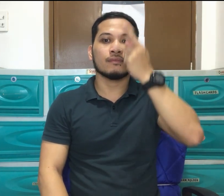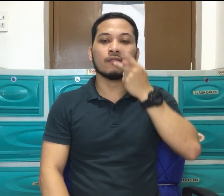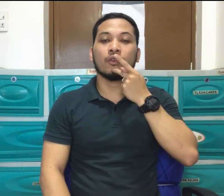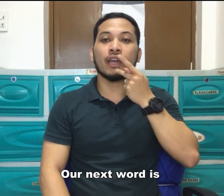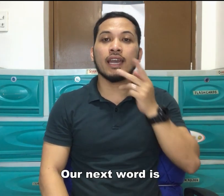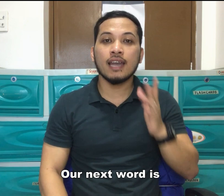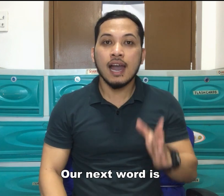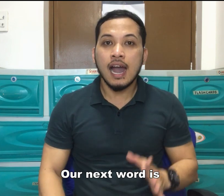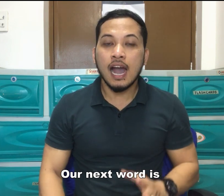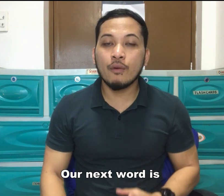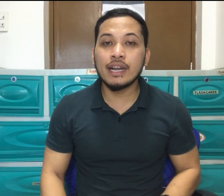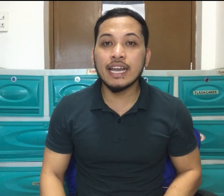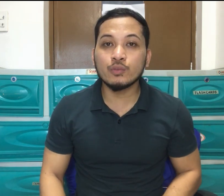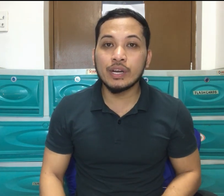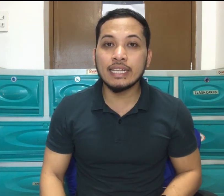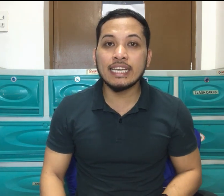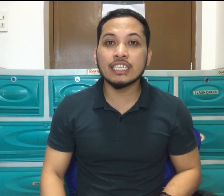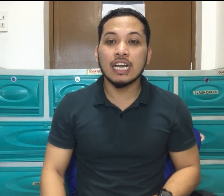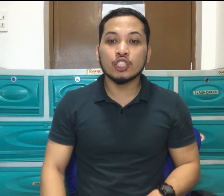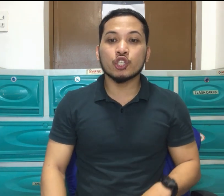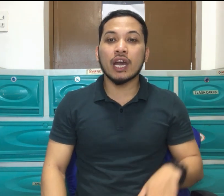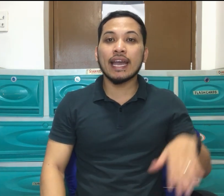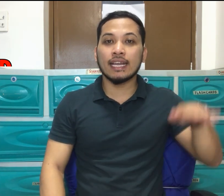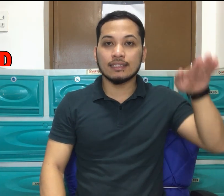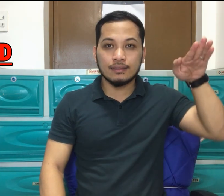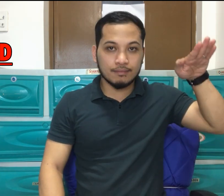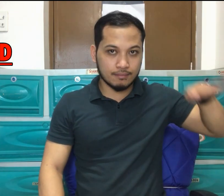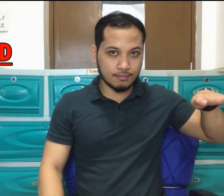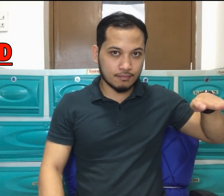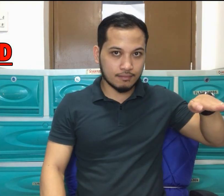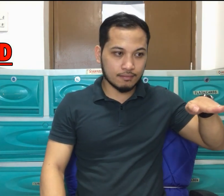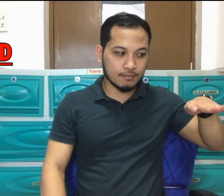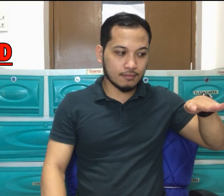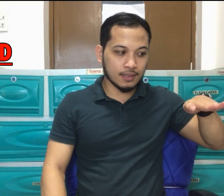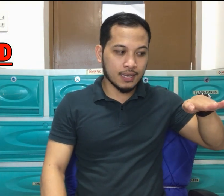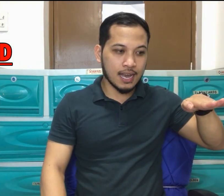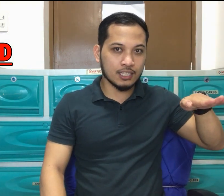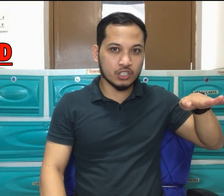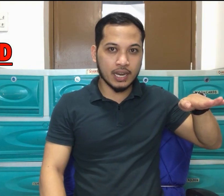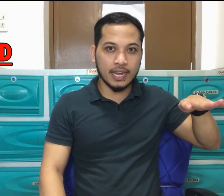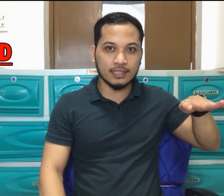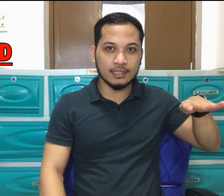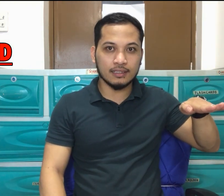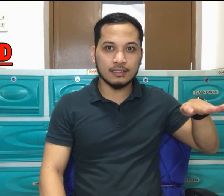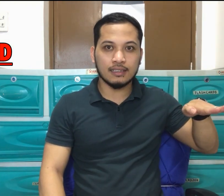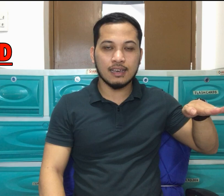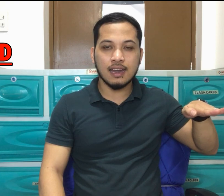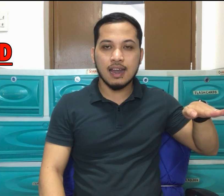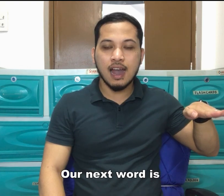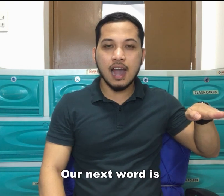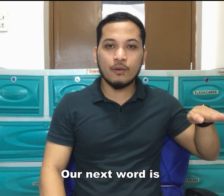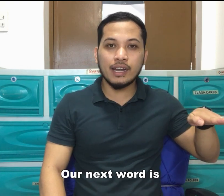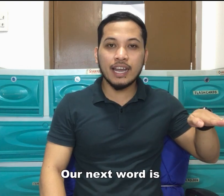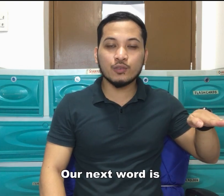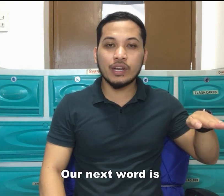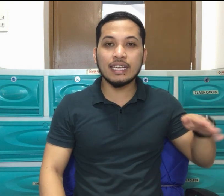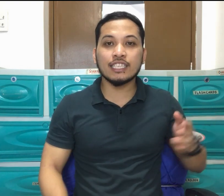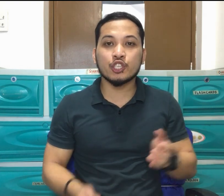Okay. Our next word is child. Ayan. Child. Our next word is